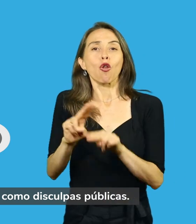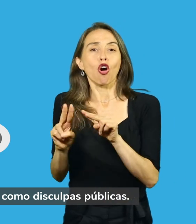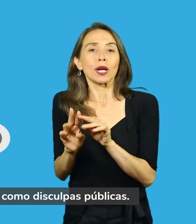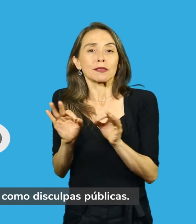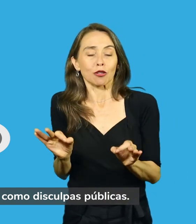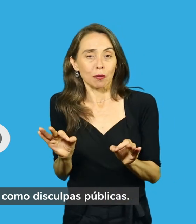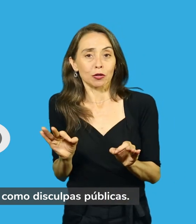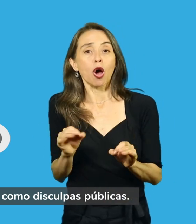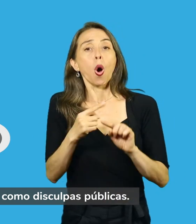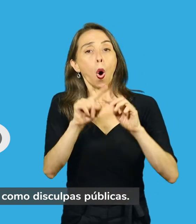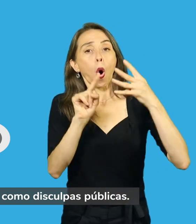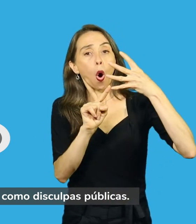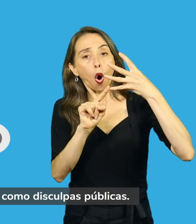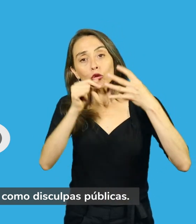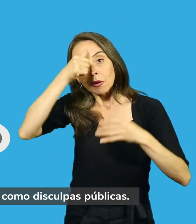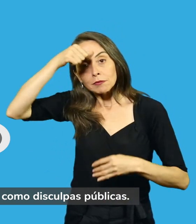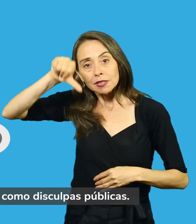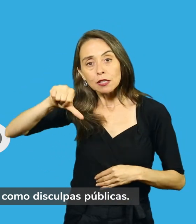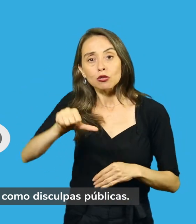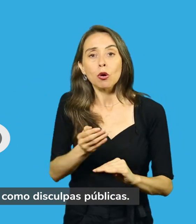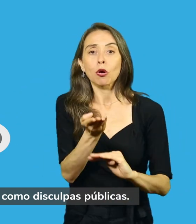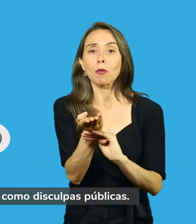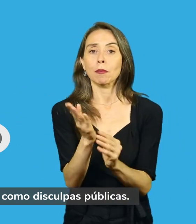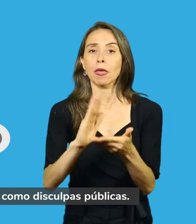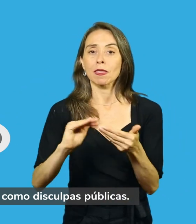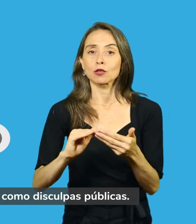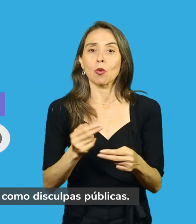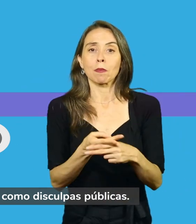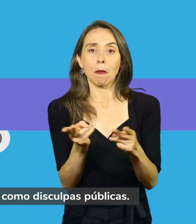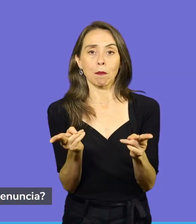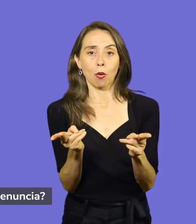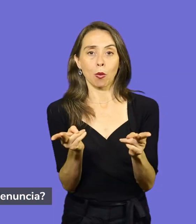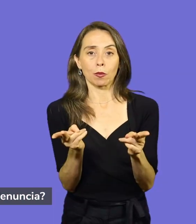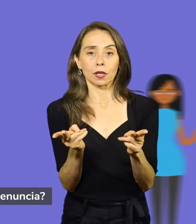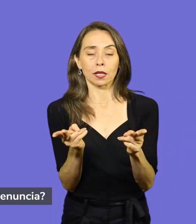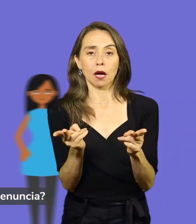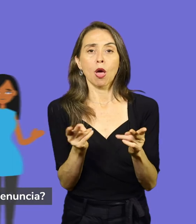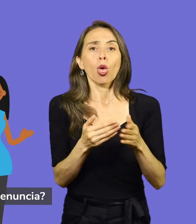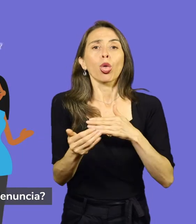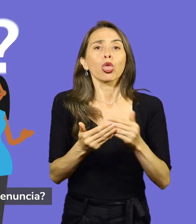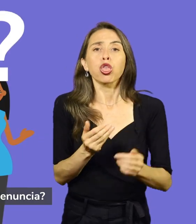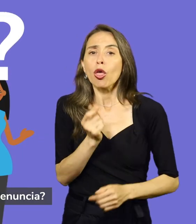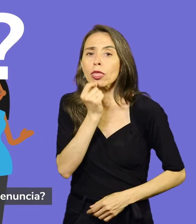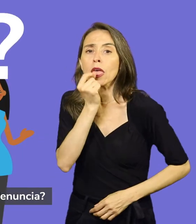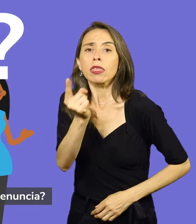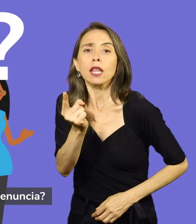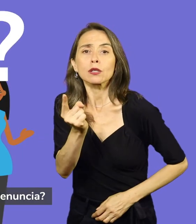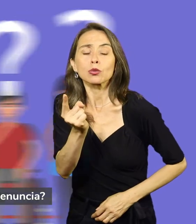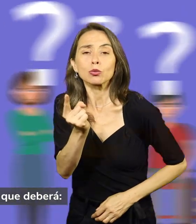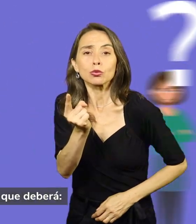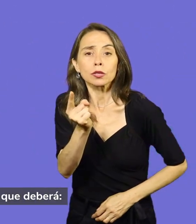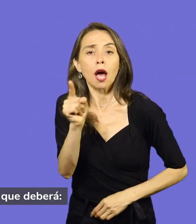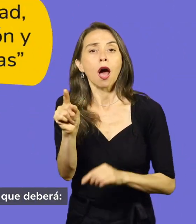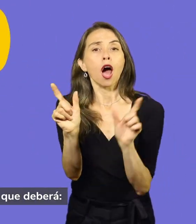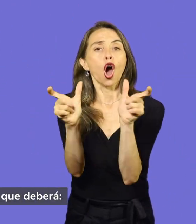alternativas, como disculpas públicas. ¿Dónde se hace la denuncia? Ante el Comité de Ética que deberá